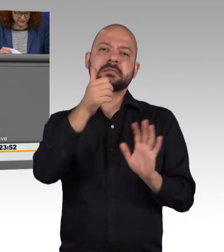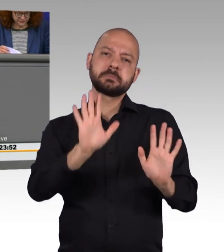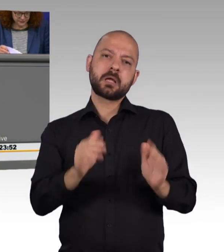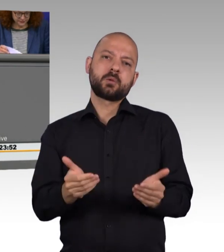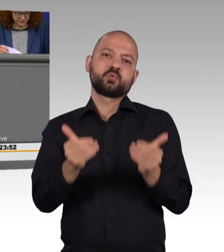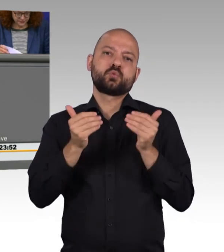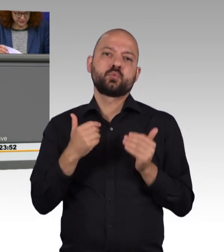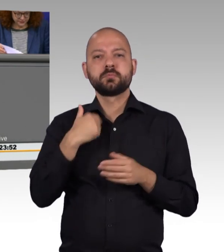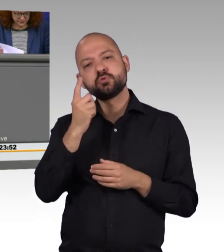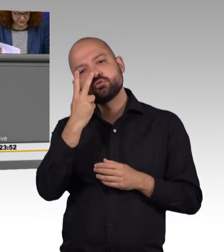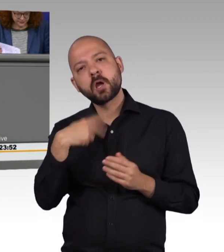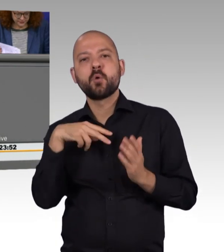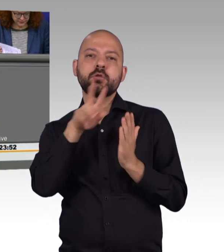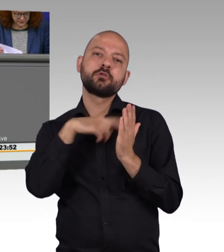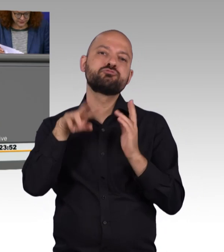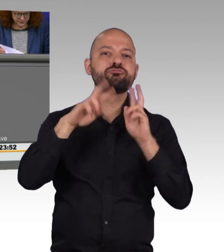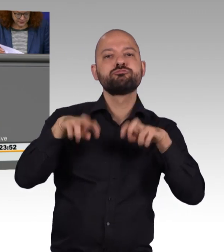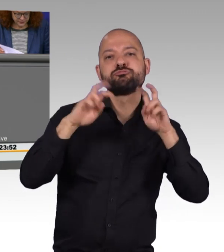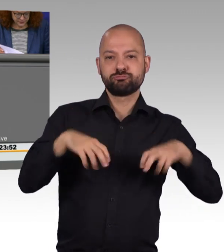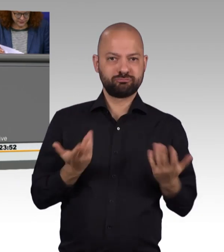Auch das, liebe Kolleginnen und Kollegen, gehört zur Wahrheit dazu.